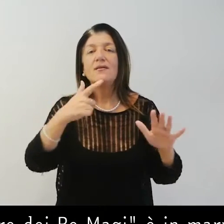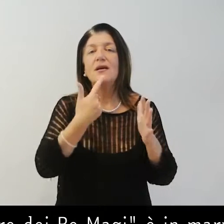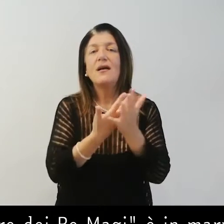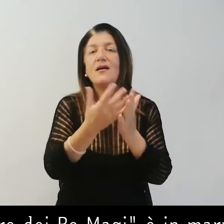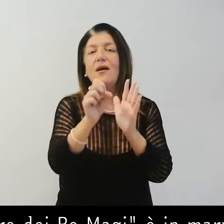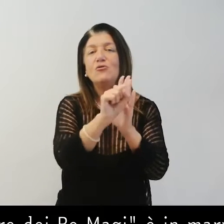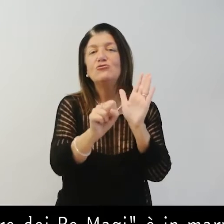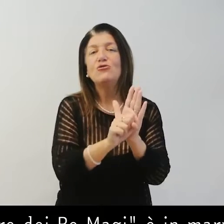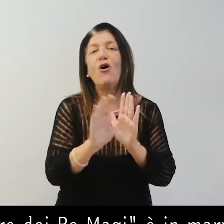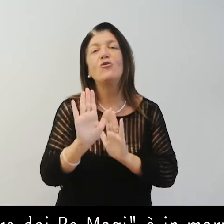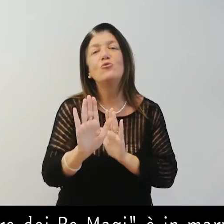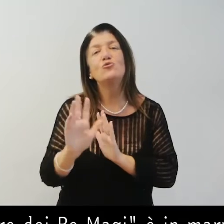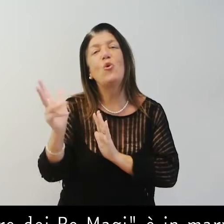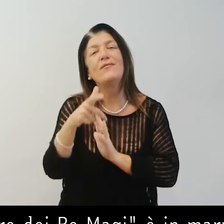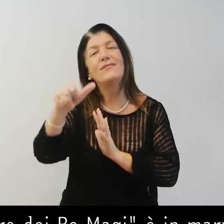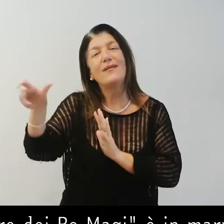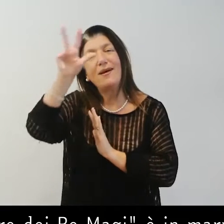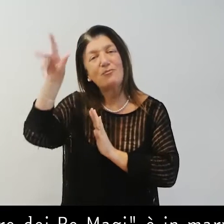con scene della storia dei Magi.